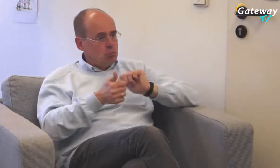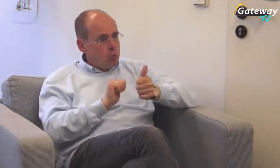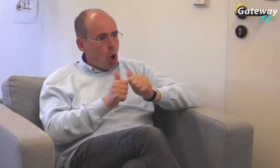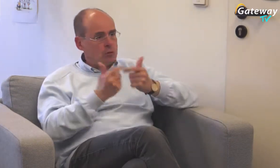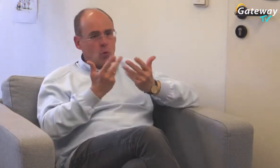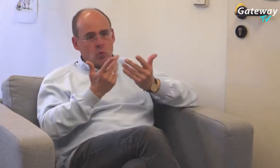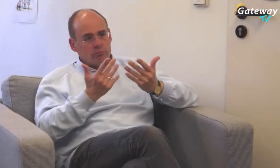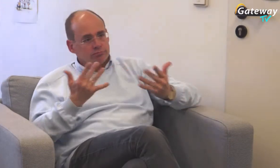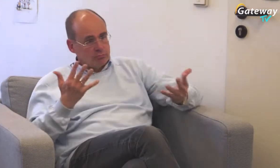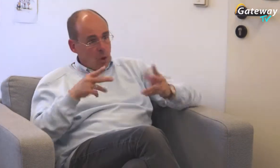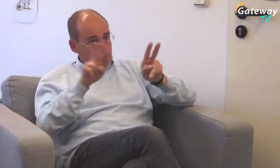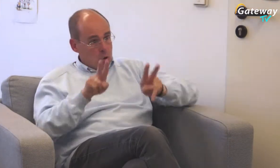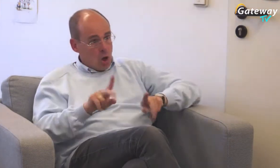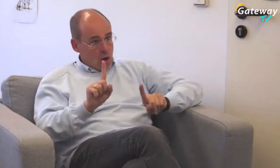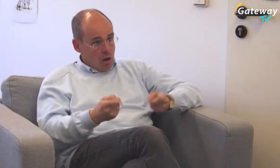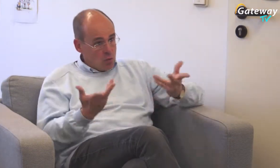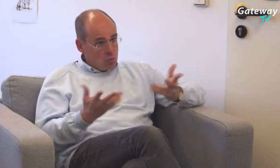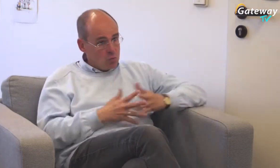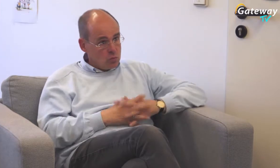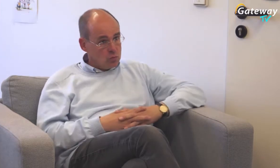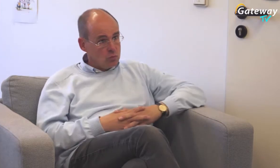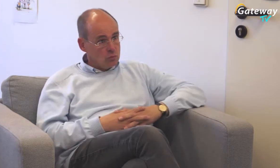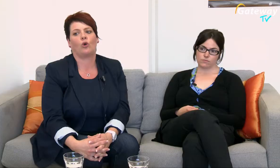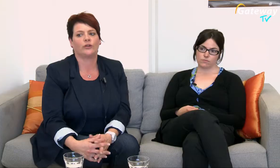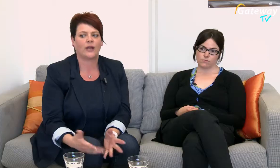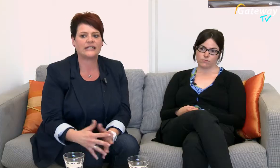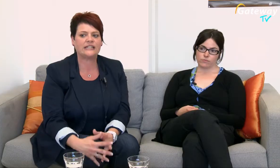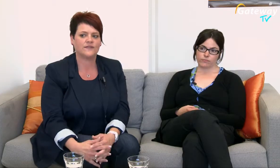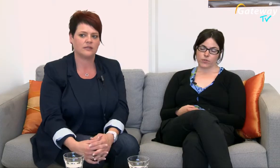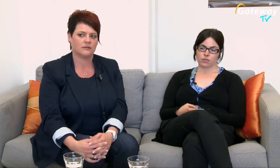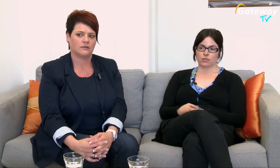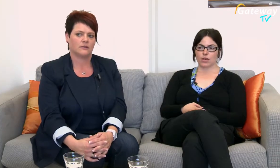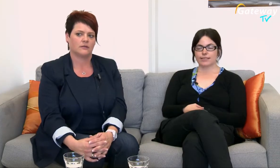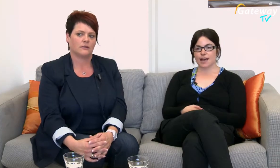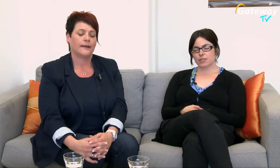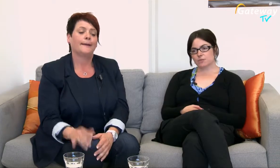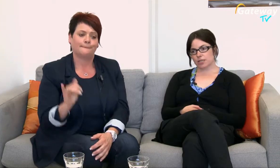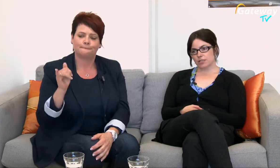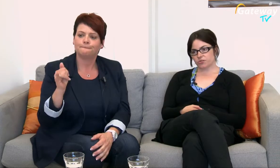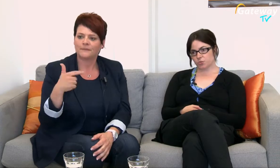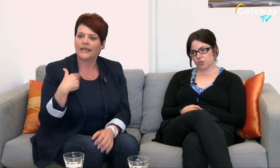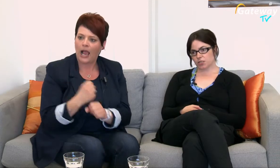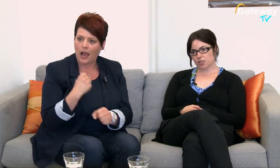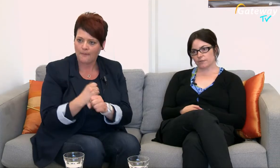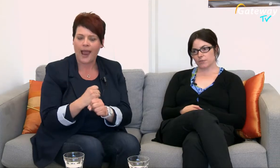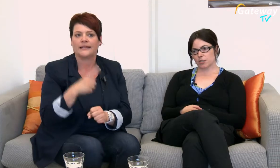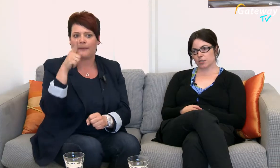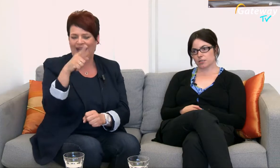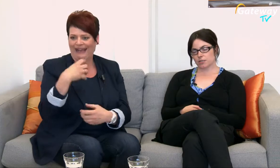außerhalb tätig, wo Sie Leute betreuen oder aktiv sind? Genau, also ich arbeite mit der Klinik für Psychiatrie, hier der